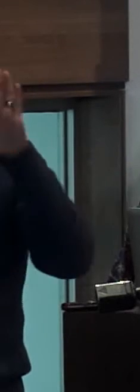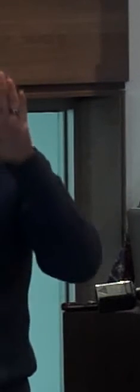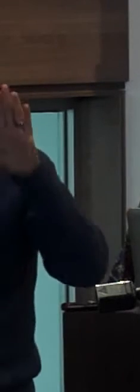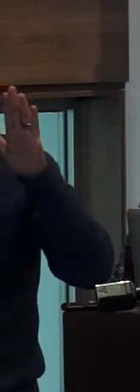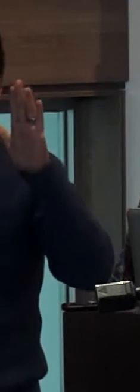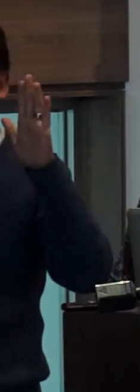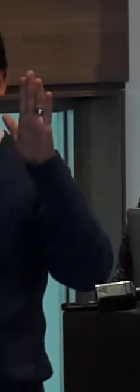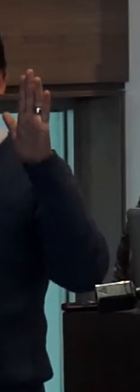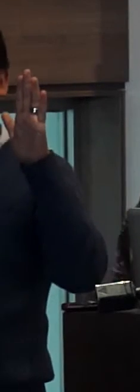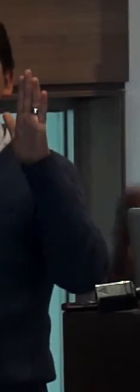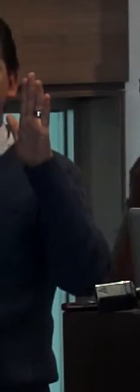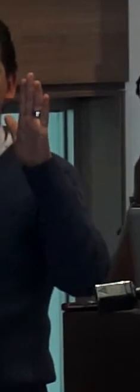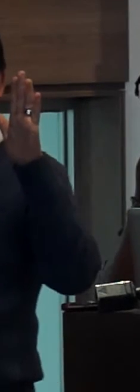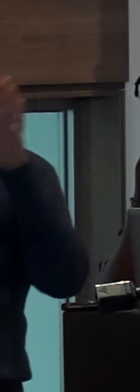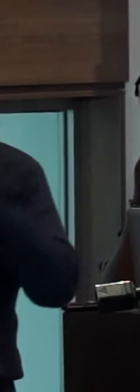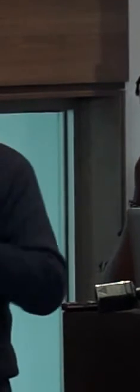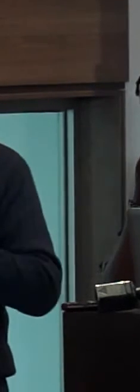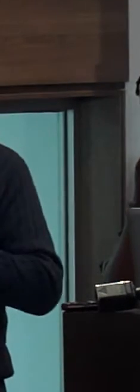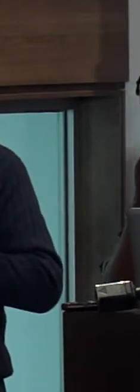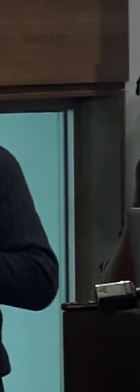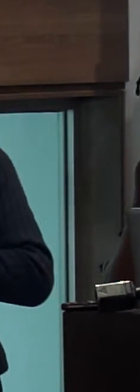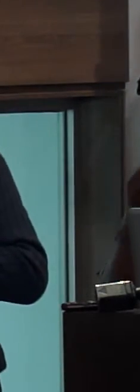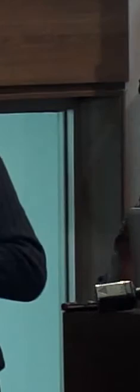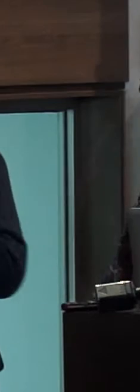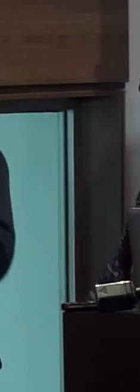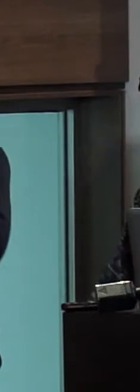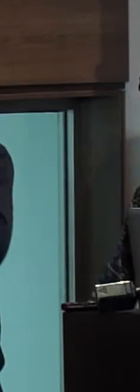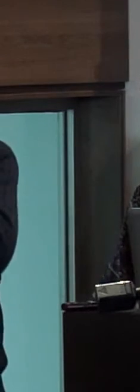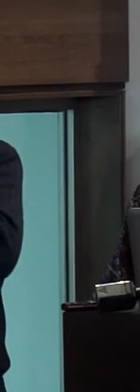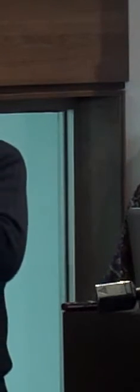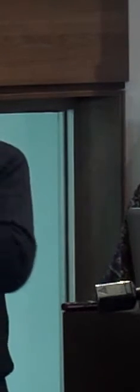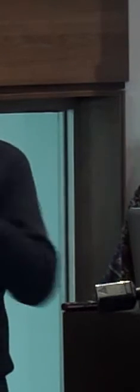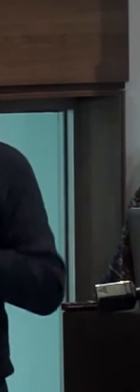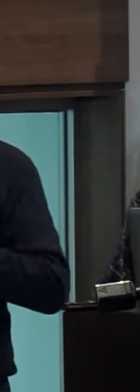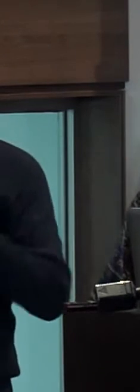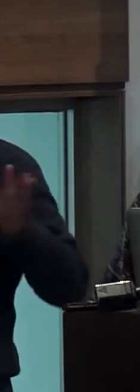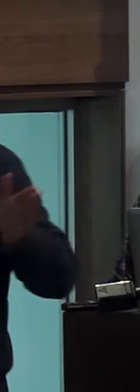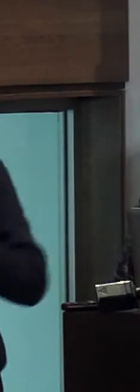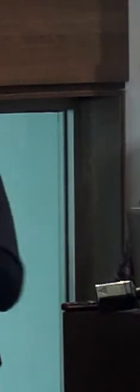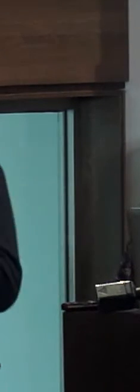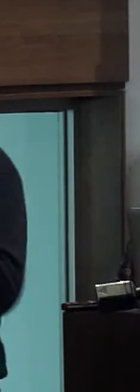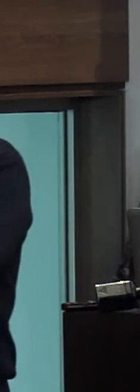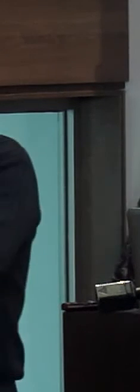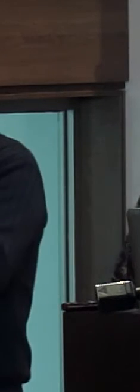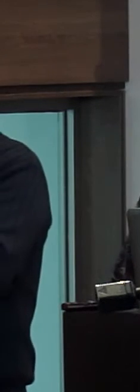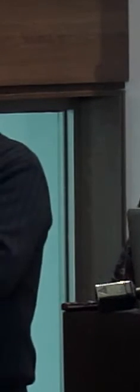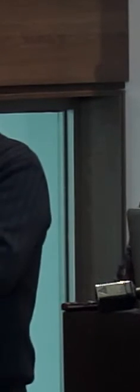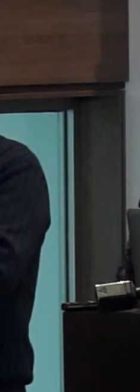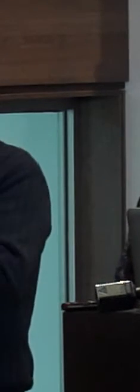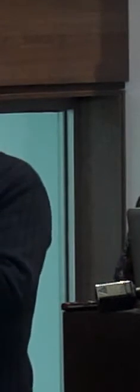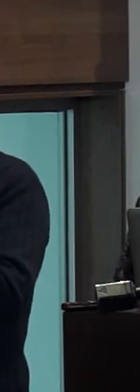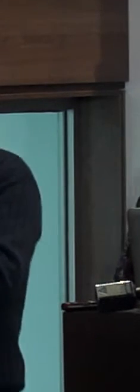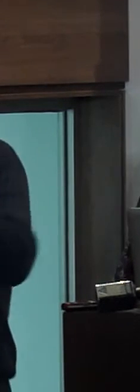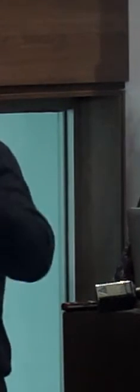dice que el Estado adoptará medidas que aseguren protección frente a la influencia de